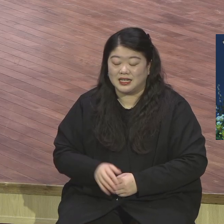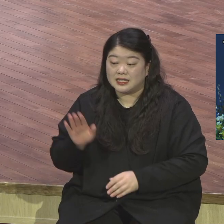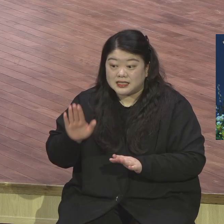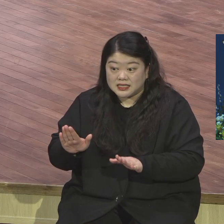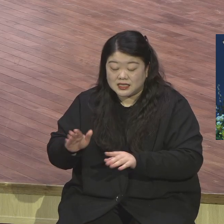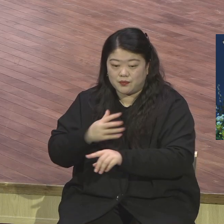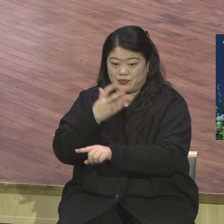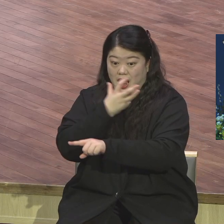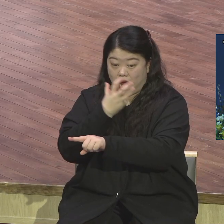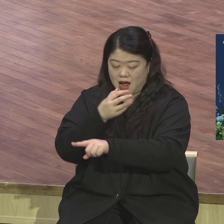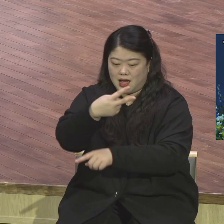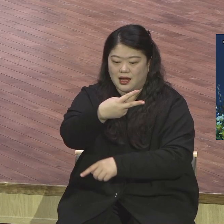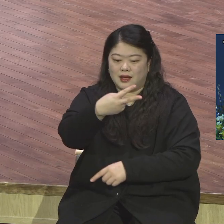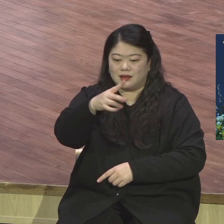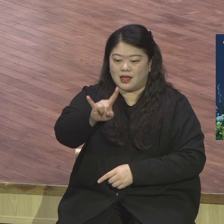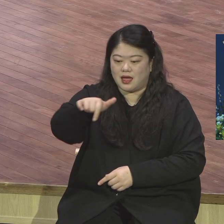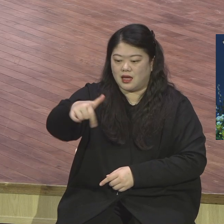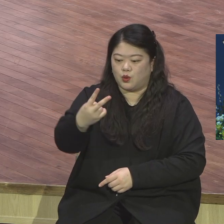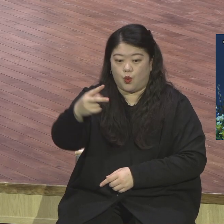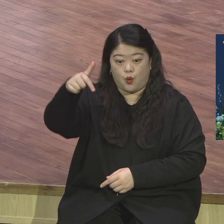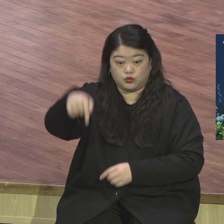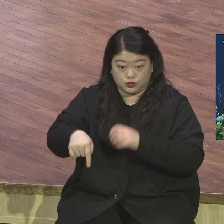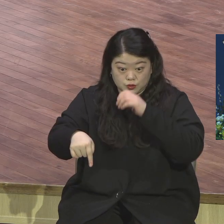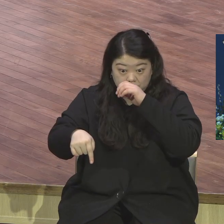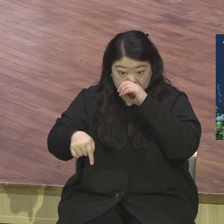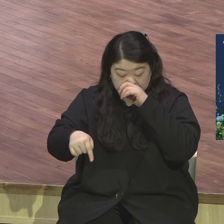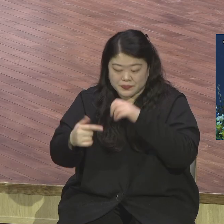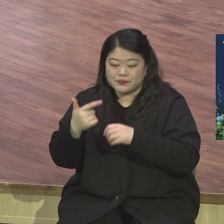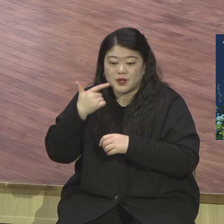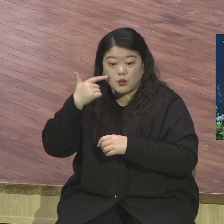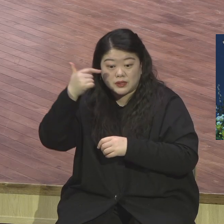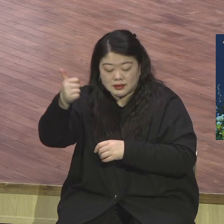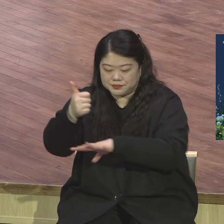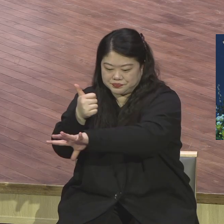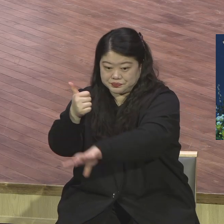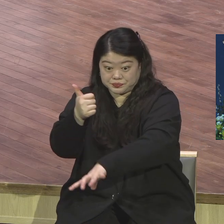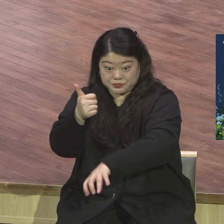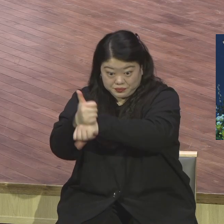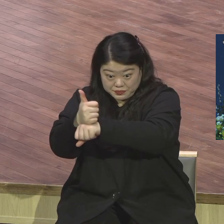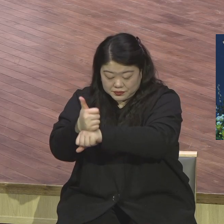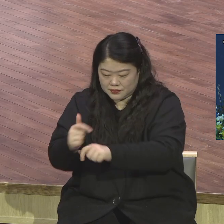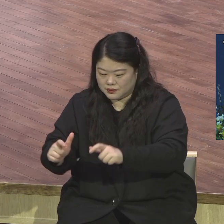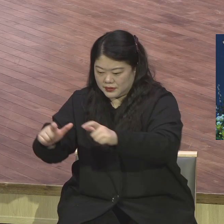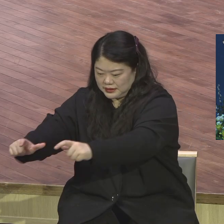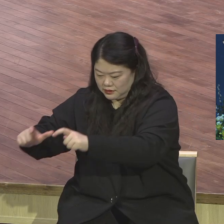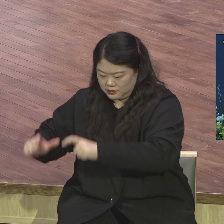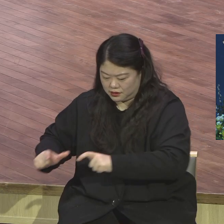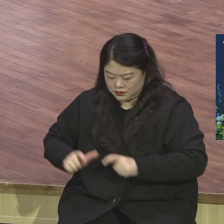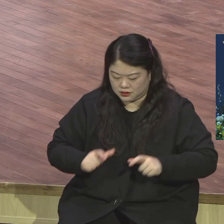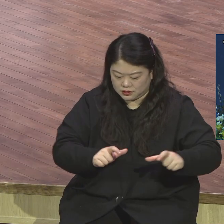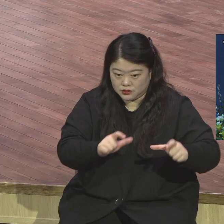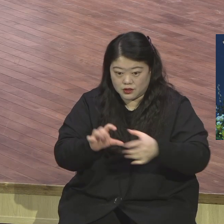장님들이 마치 단임 목사와 같은 영적인 책임감을 가지고 은약적 도전을 해야 됩니다.